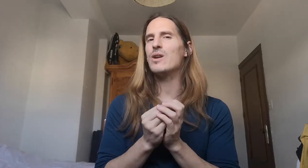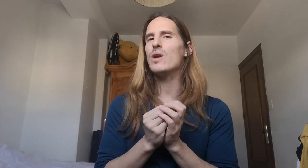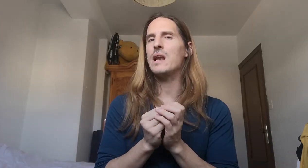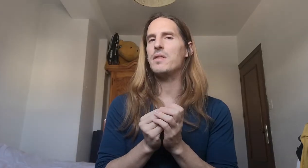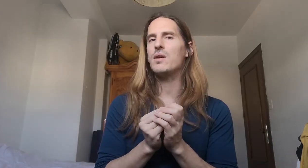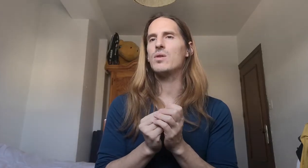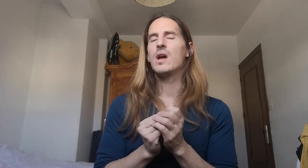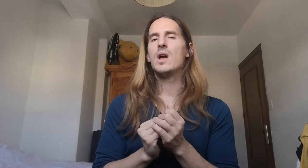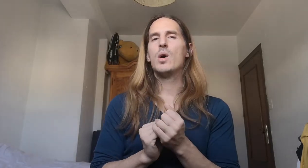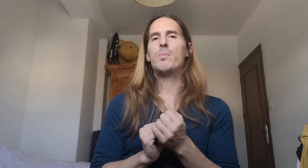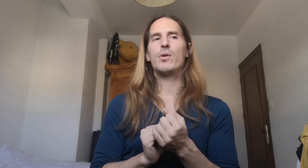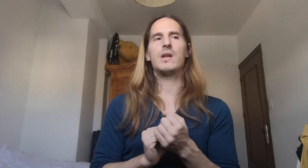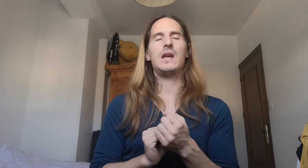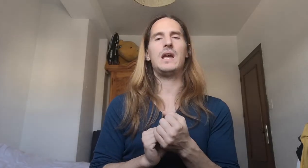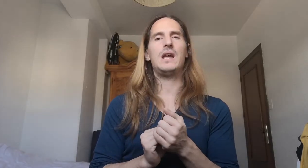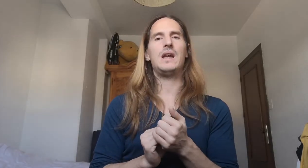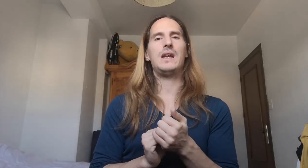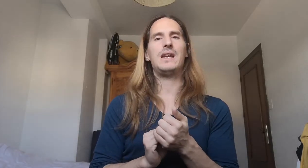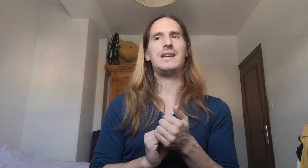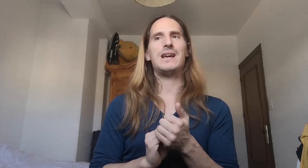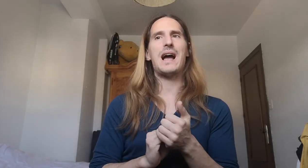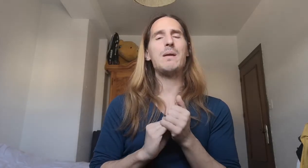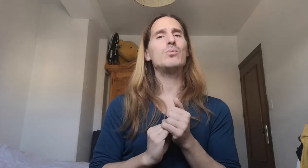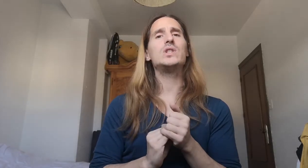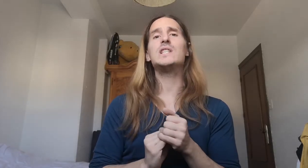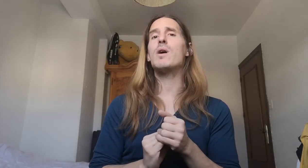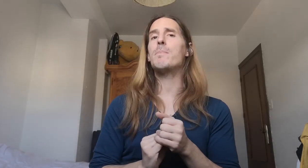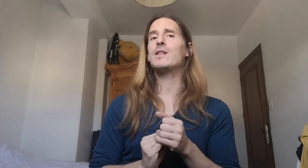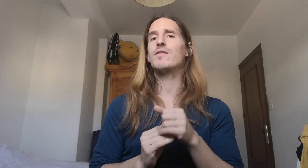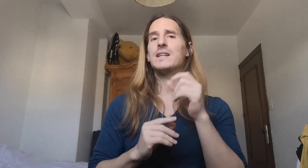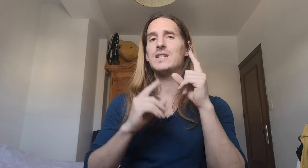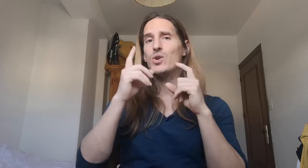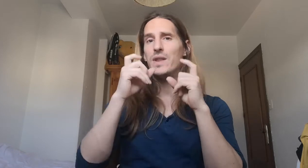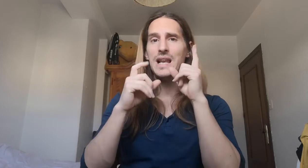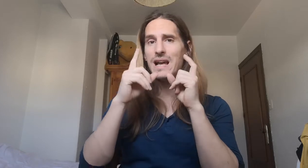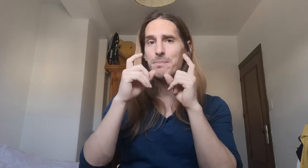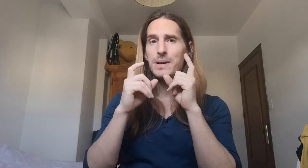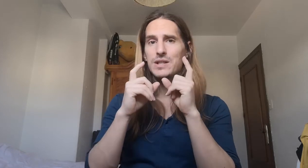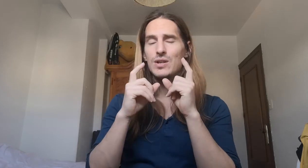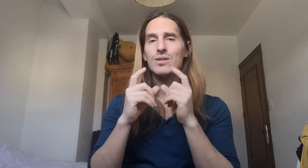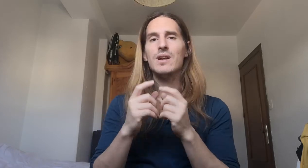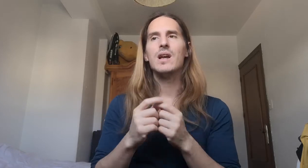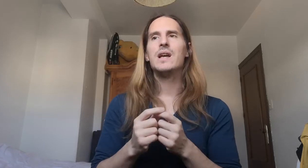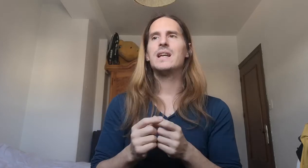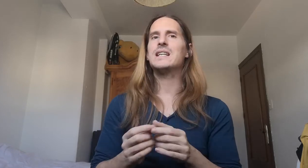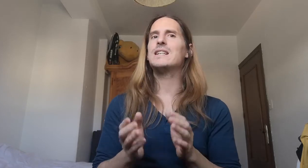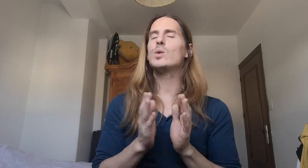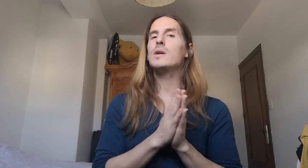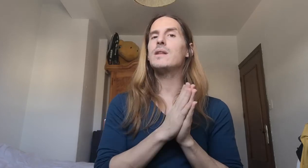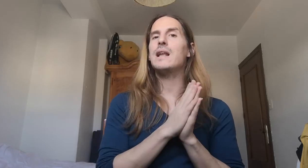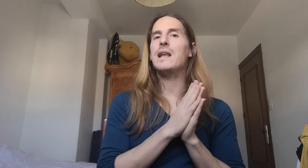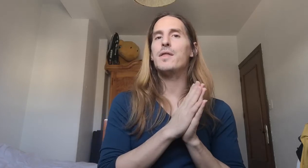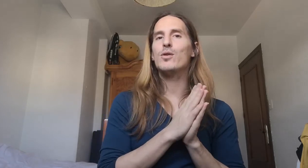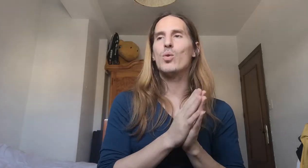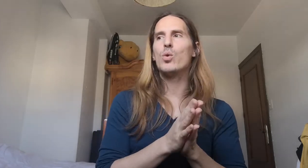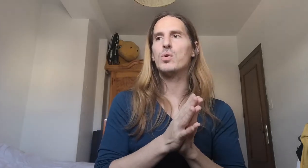con la lección porque hay muchísimos aspectos básicos de la expresión que se estudian desde la lección 1.